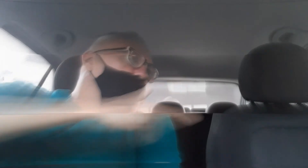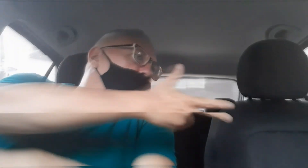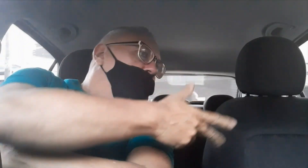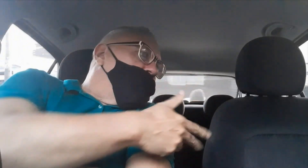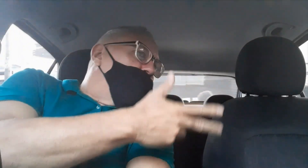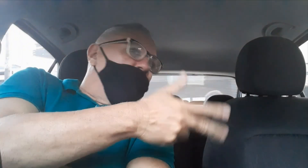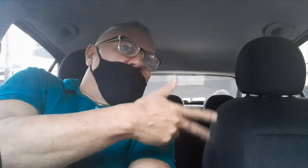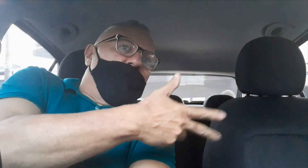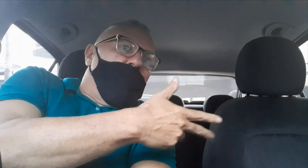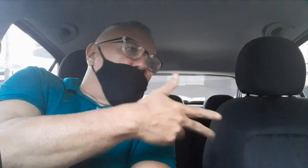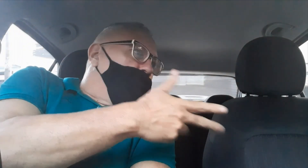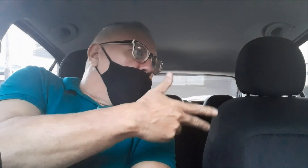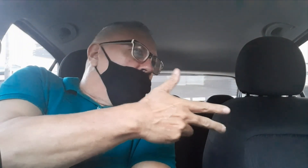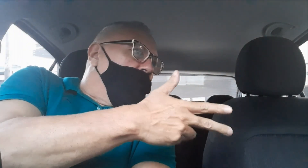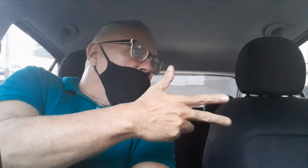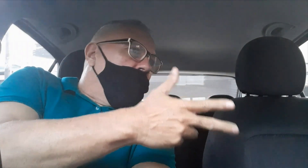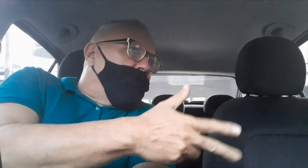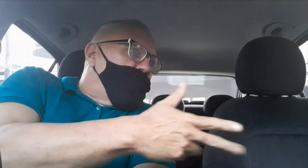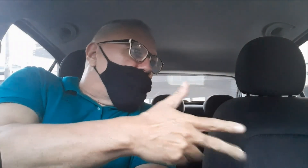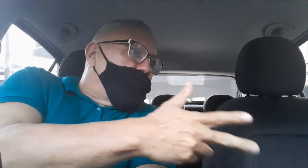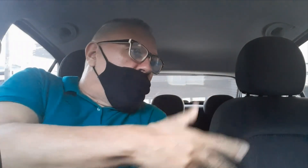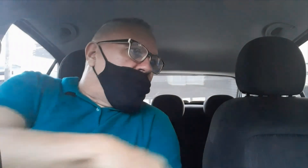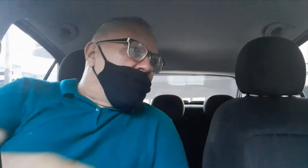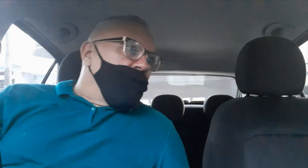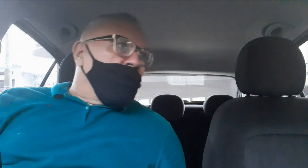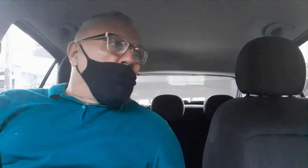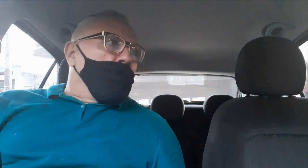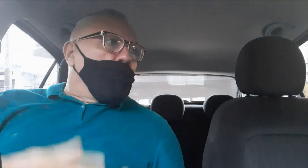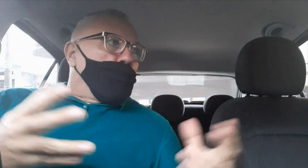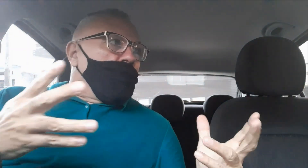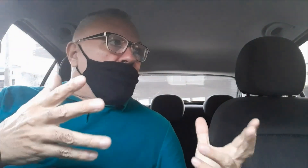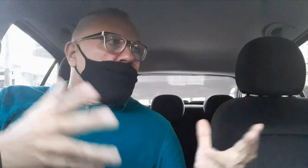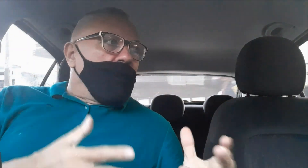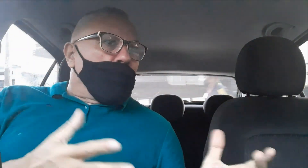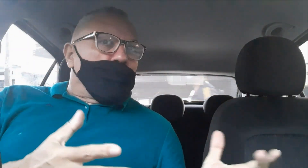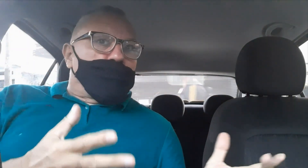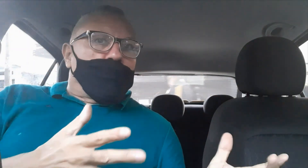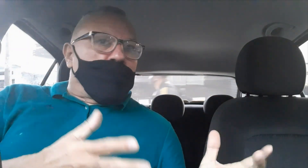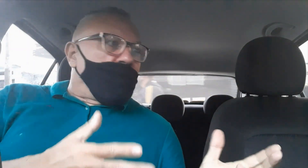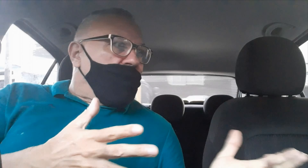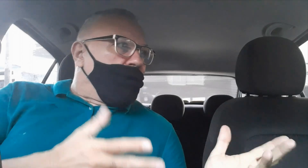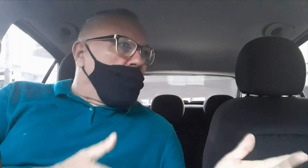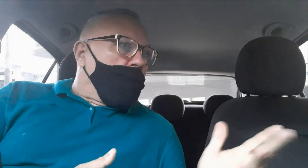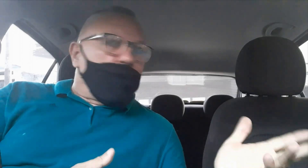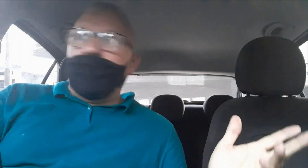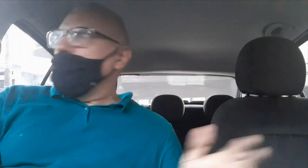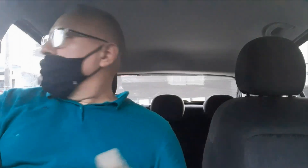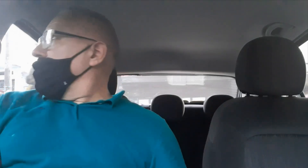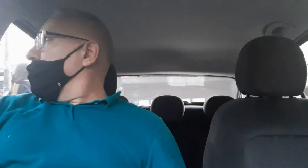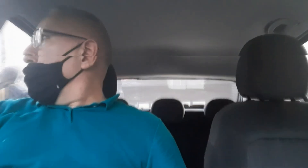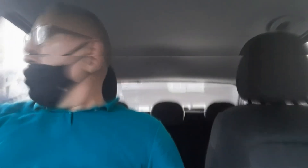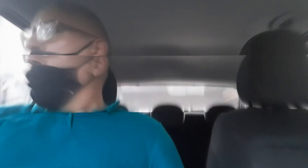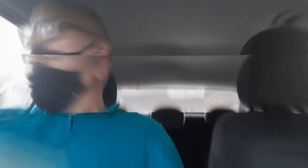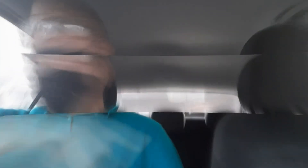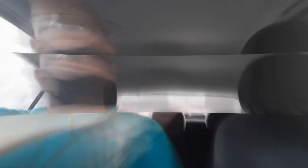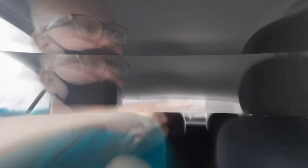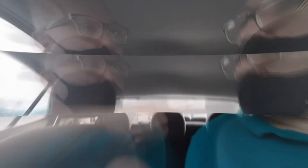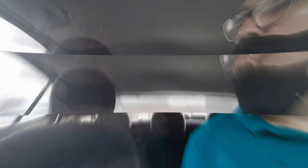aquilo que não tem, Mas somente Jesus te oferece e te